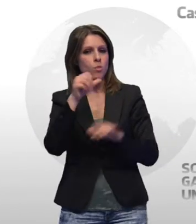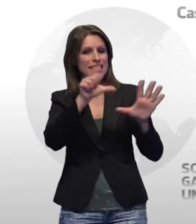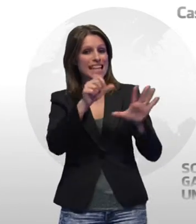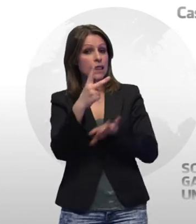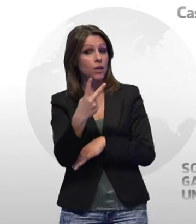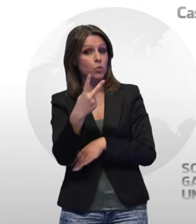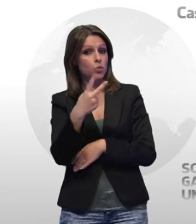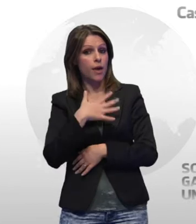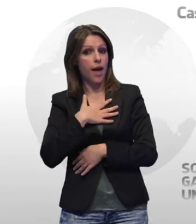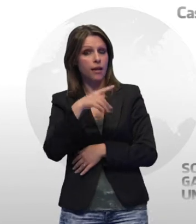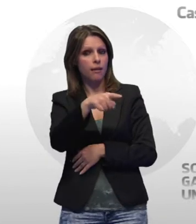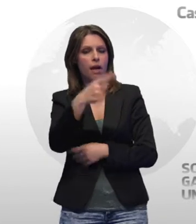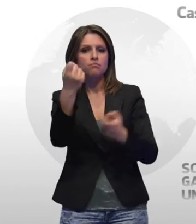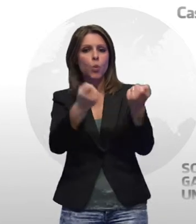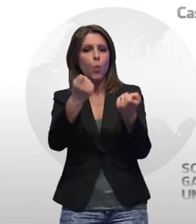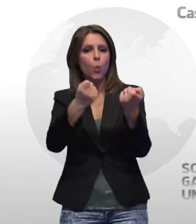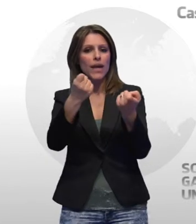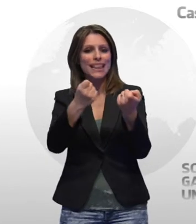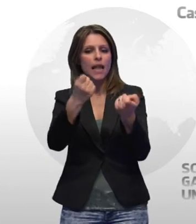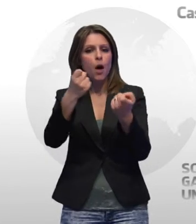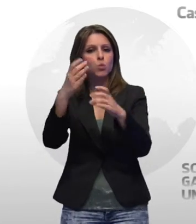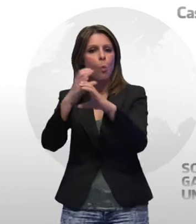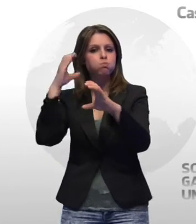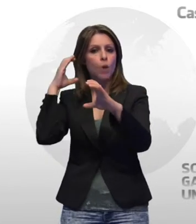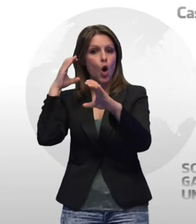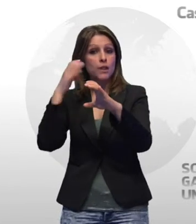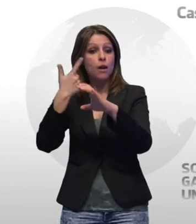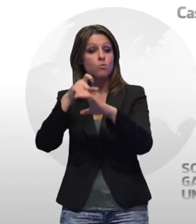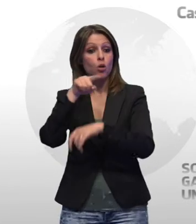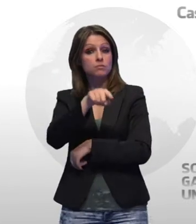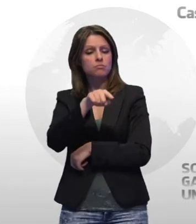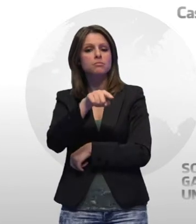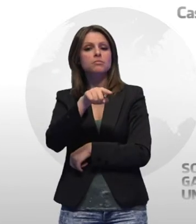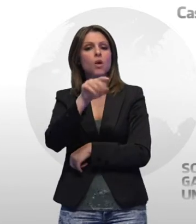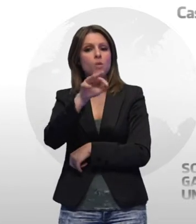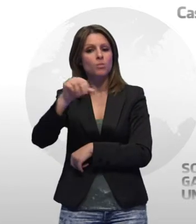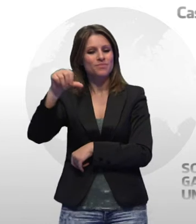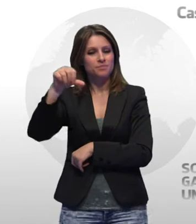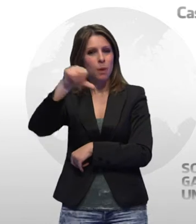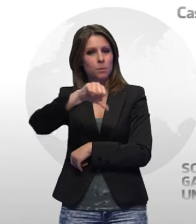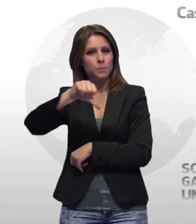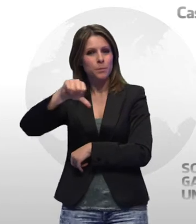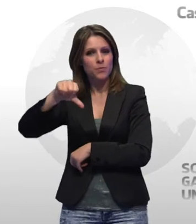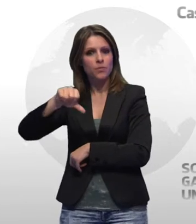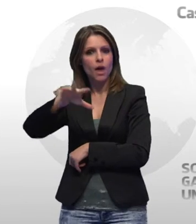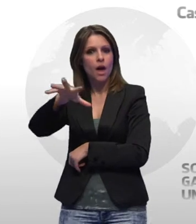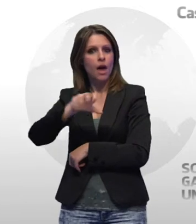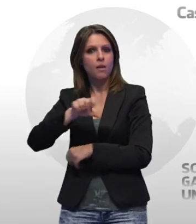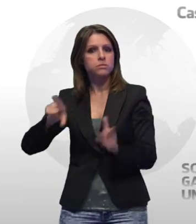conducente di un'autobotte per il reato di appropriazione indebita, con circostanze aggravanti.